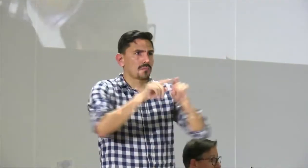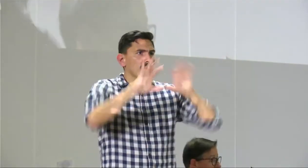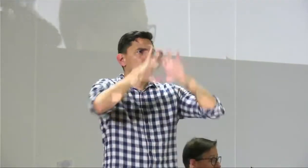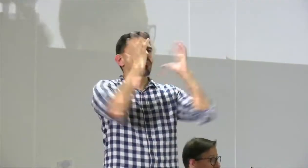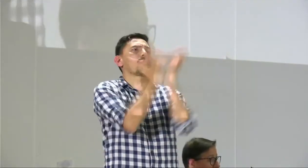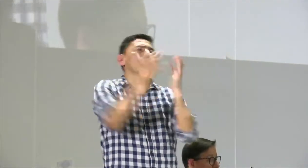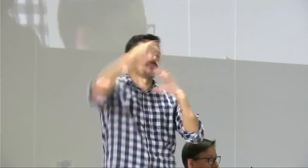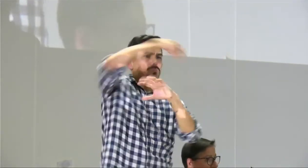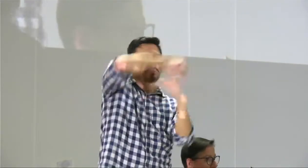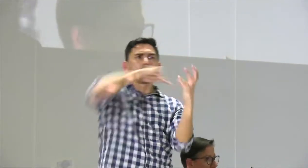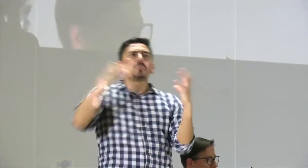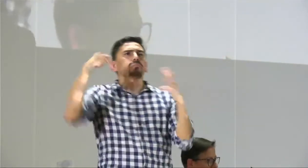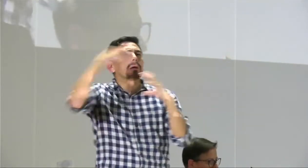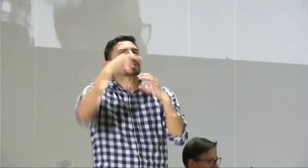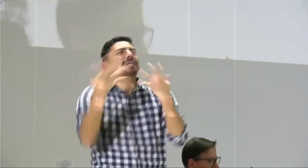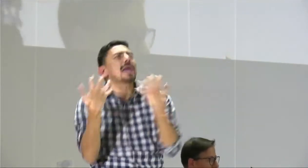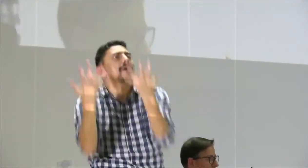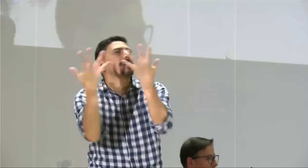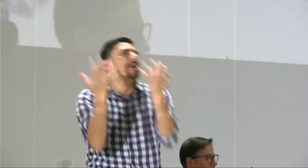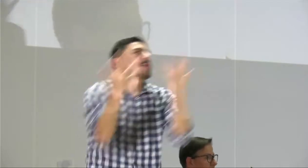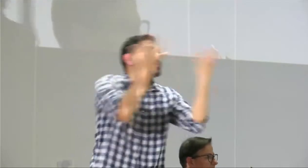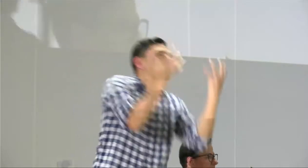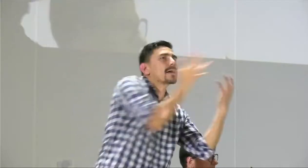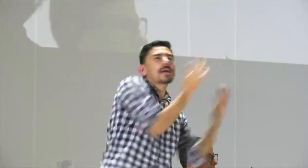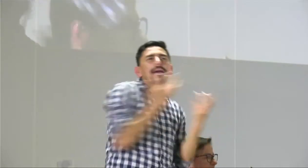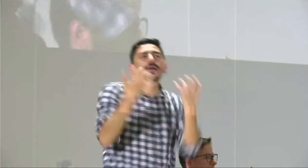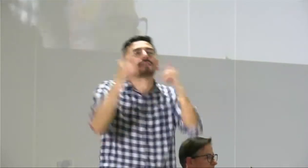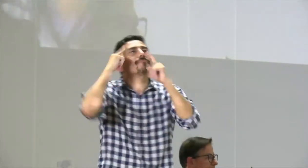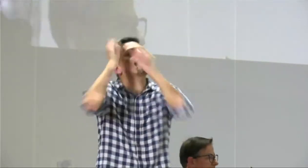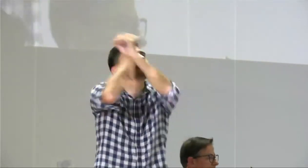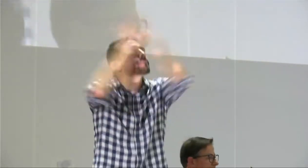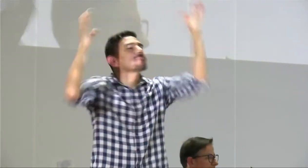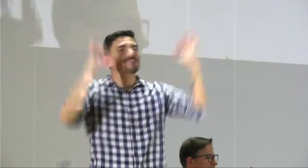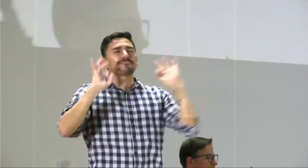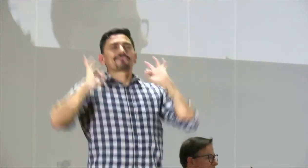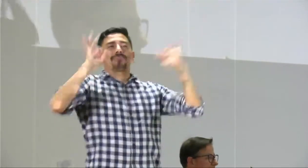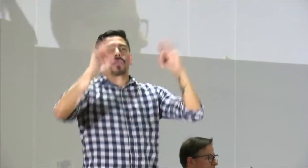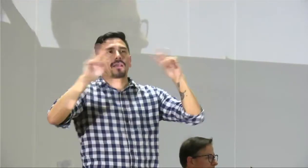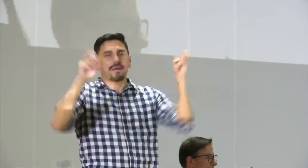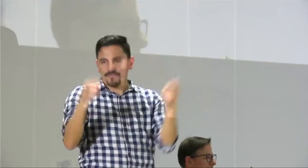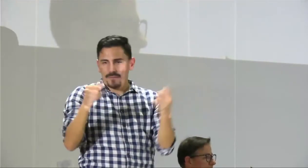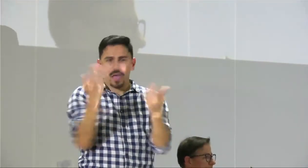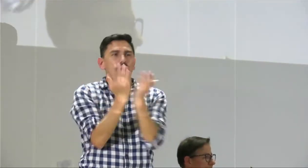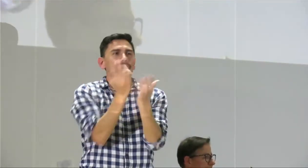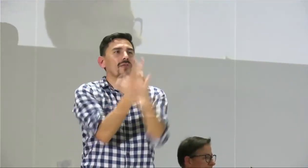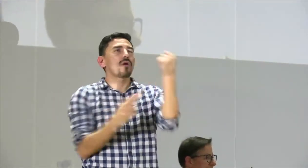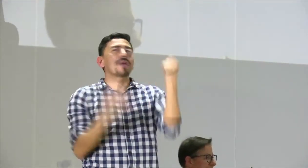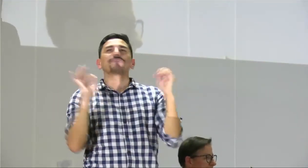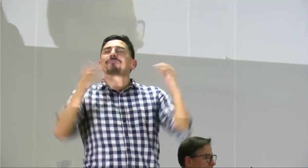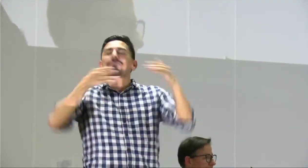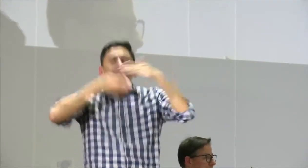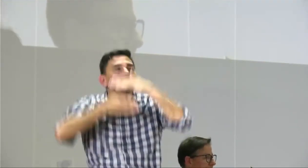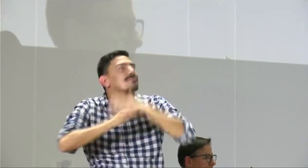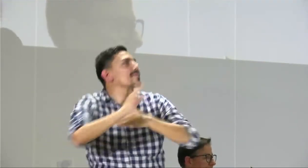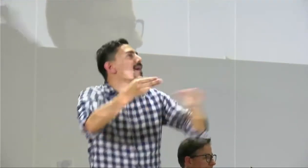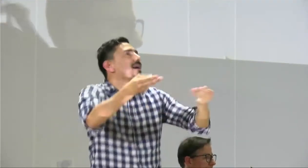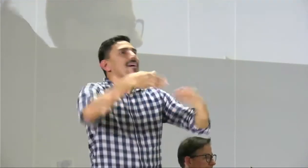entonces hay que tener como esa claridad a nivel global de qué es lo que se sueña y qué es lo que se quiere sobre